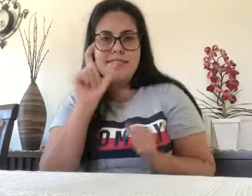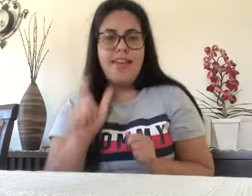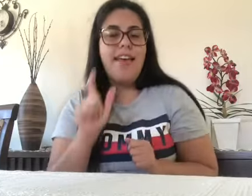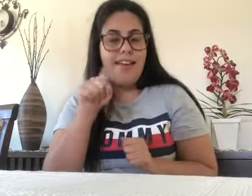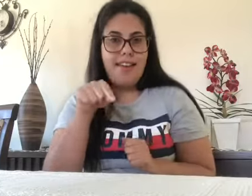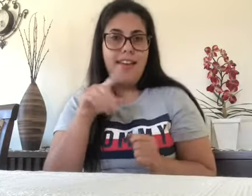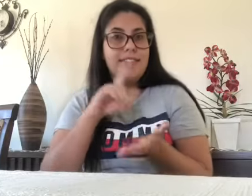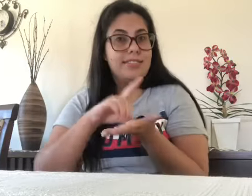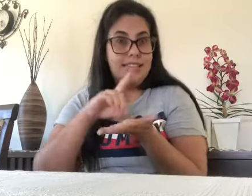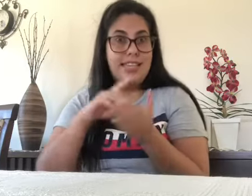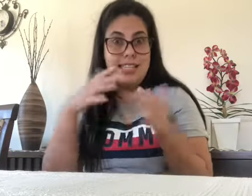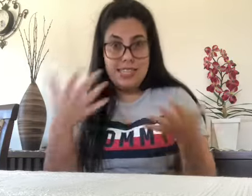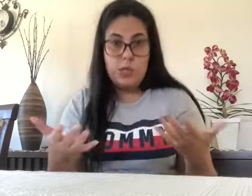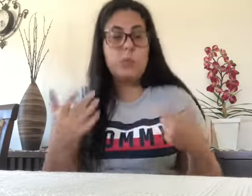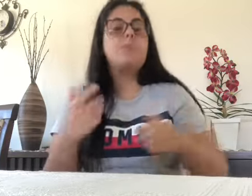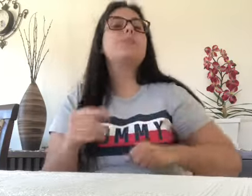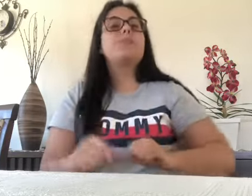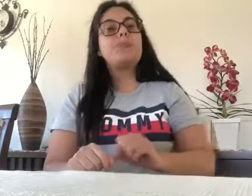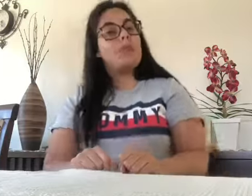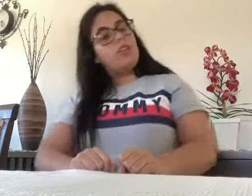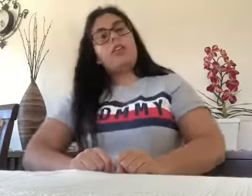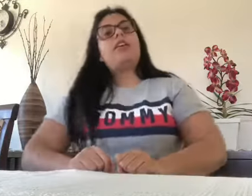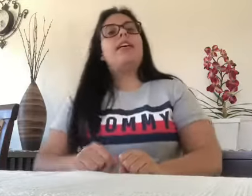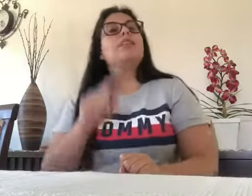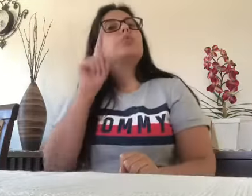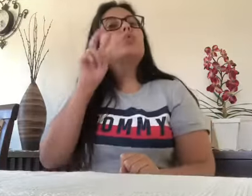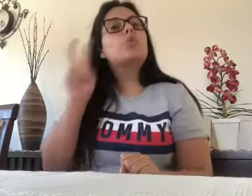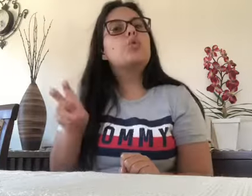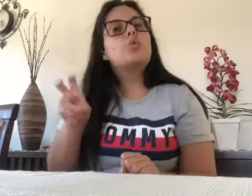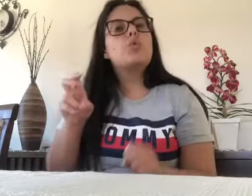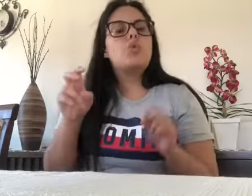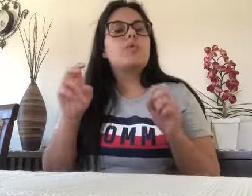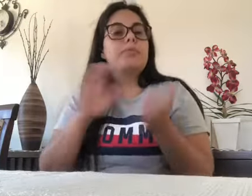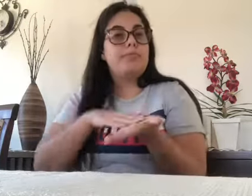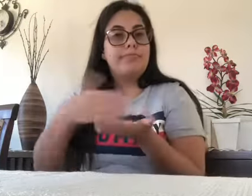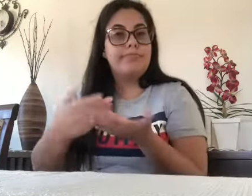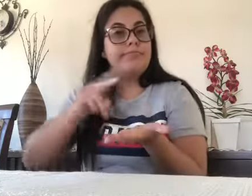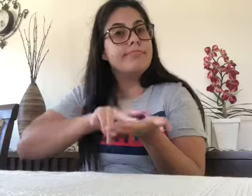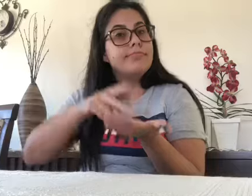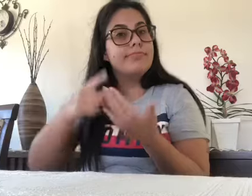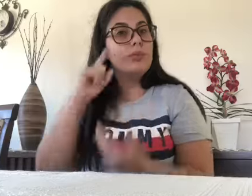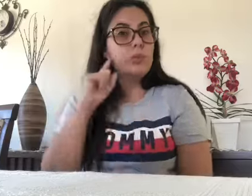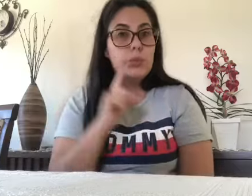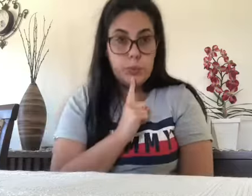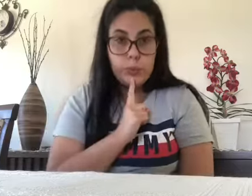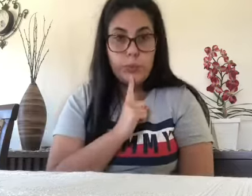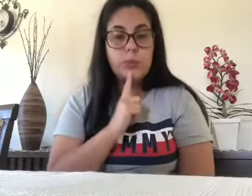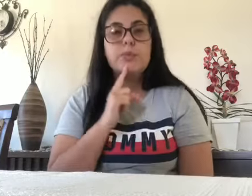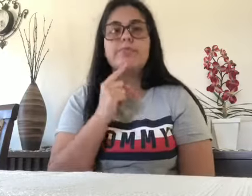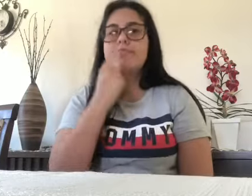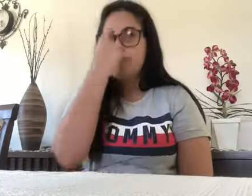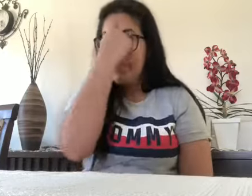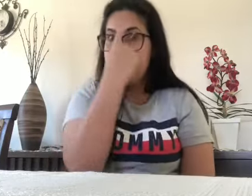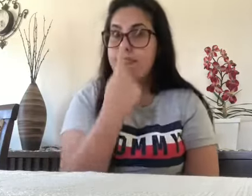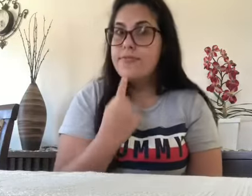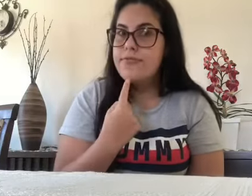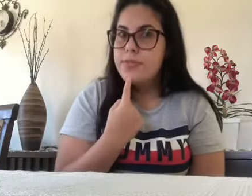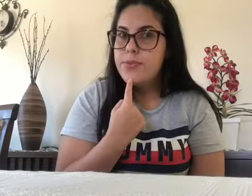A minha pesquisa é sobre intérprete e tradutor